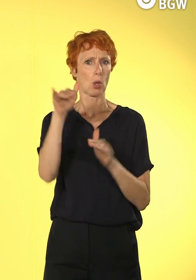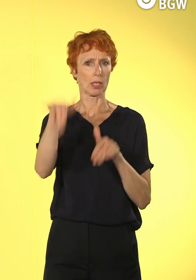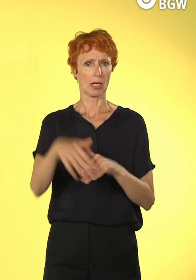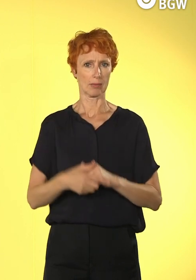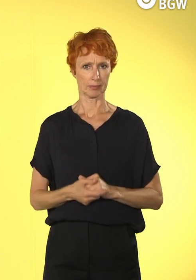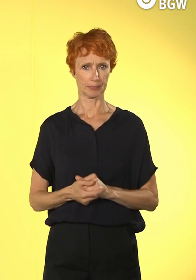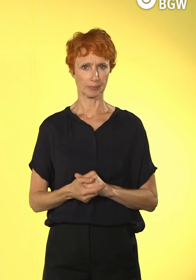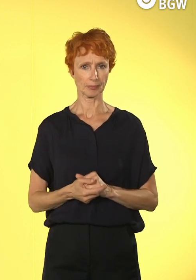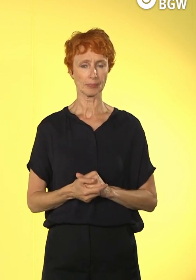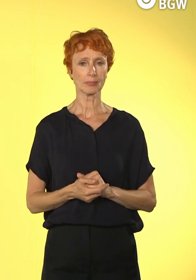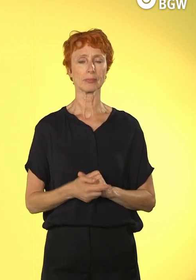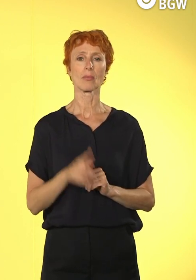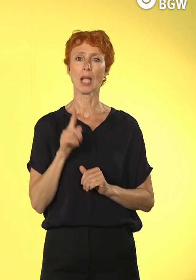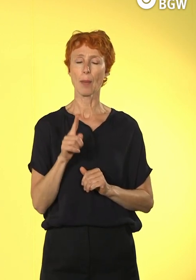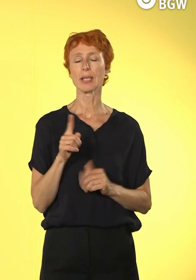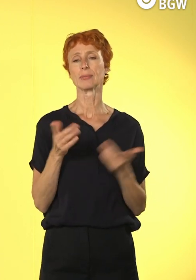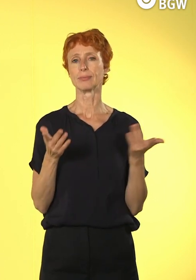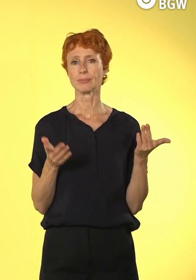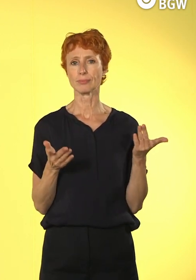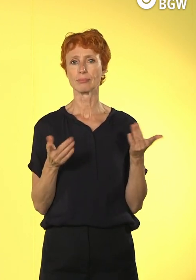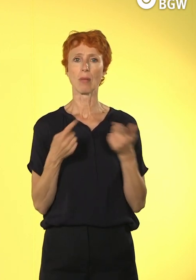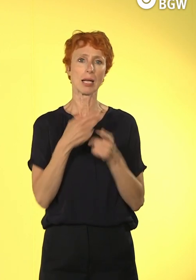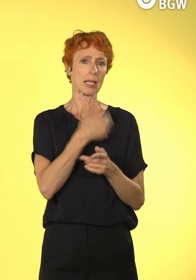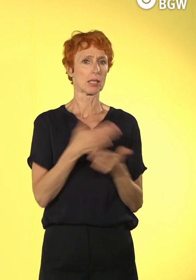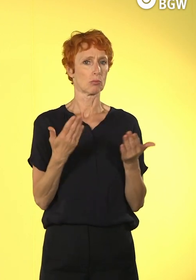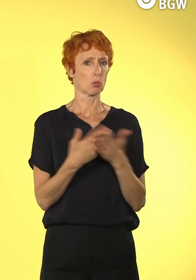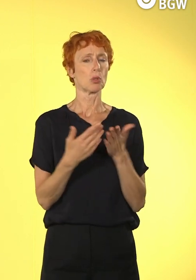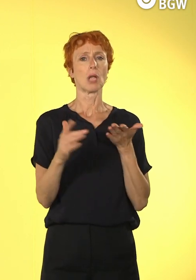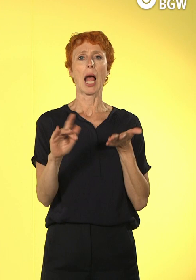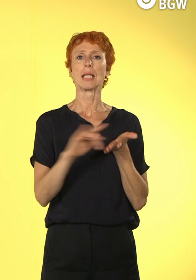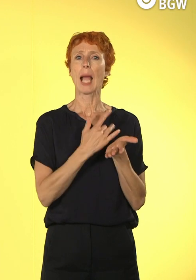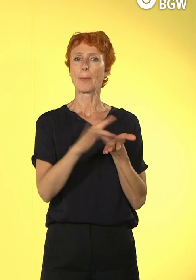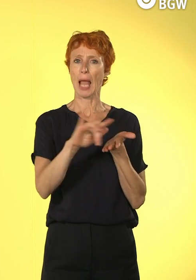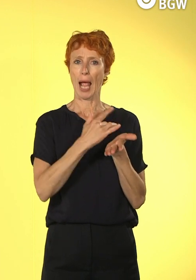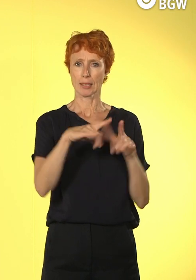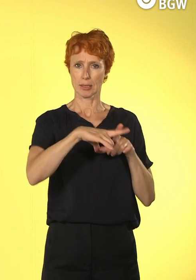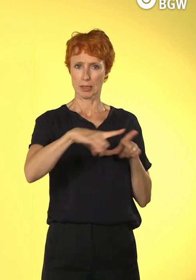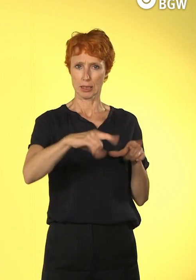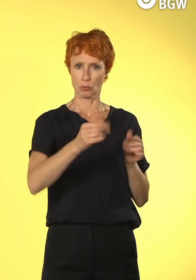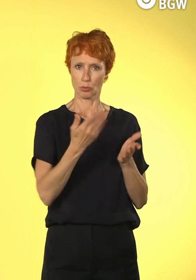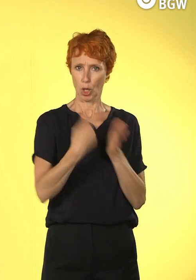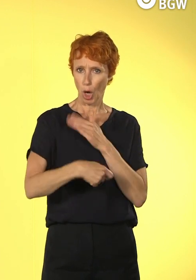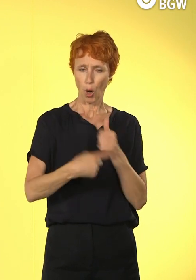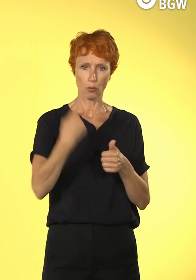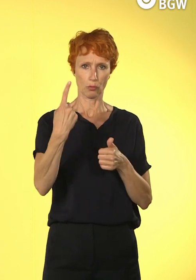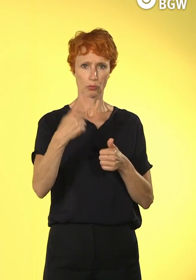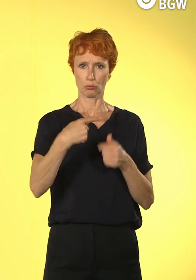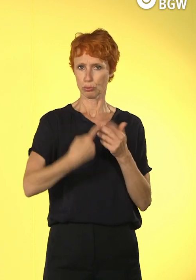Digitalisierung aber auch, naja, wir haben jetzt mal Tablets gekauft, manchmal sogar unabhängig davon,